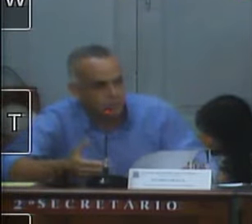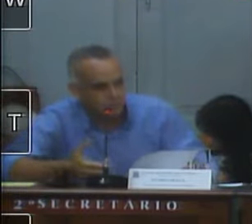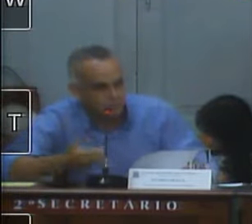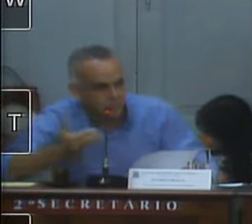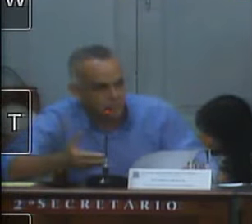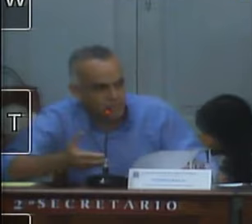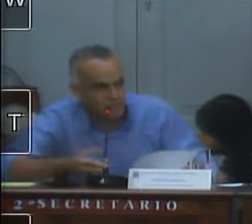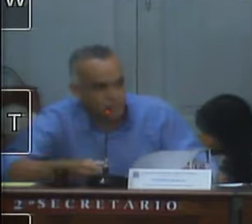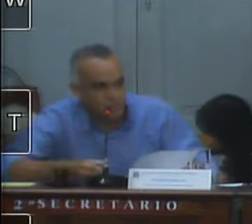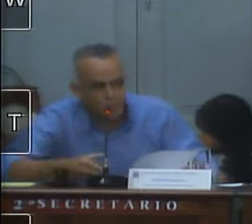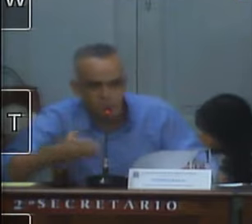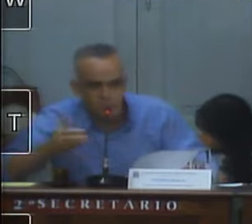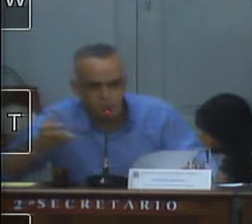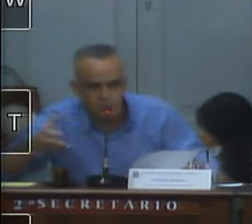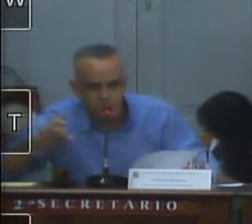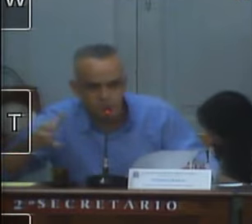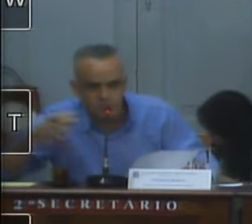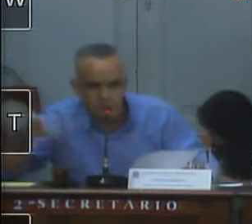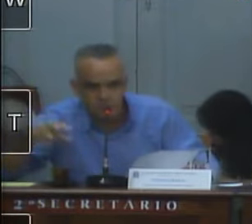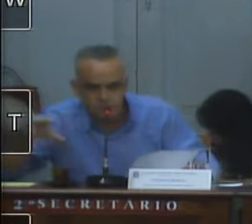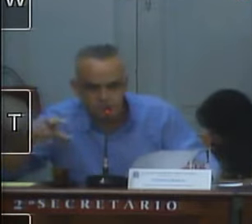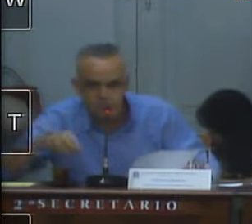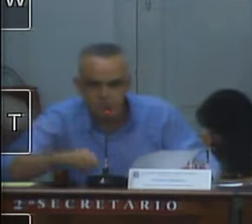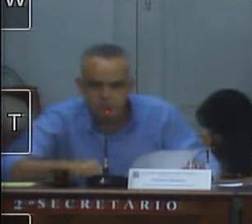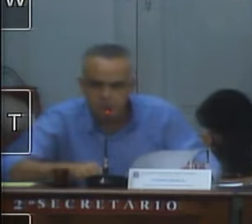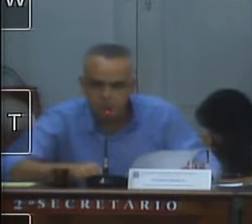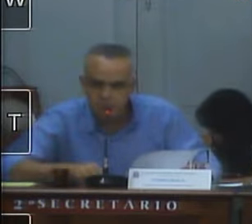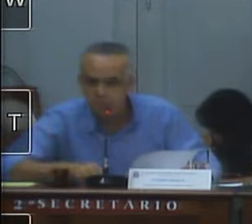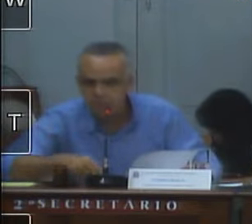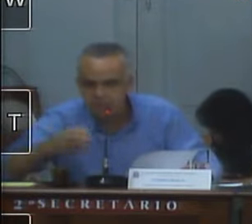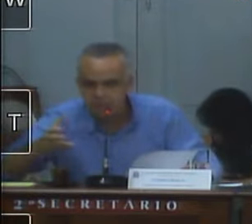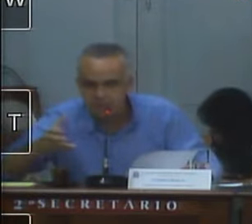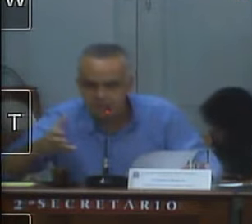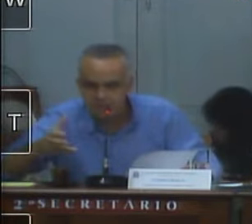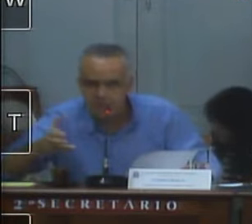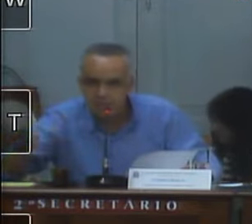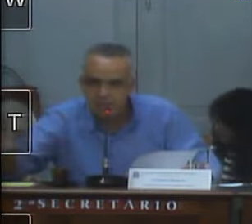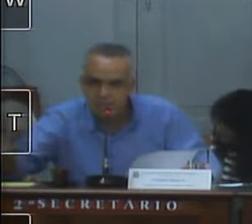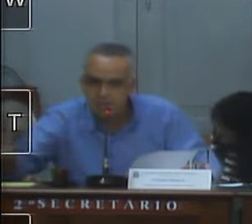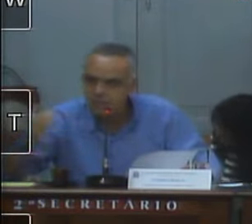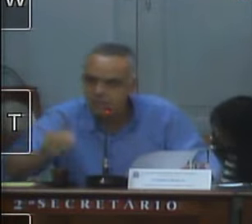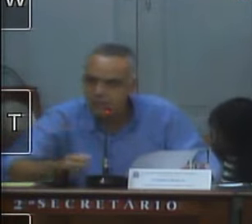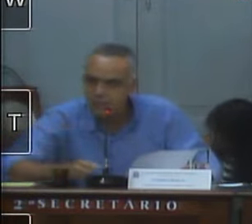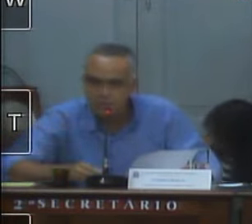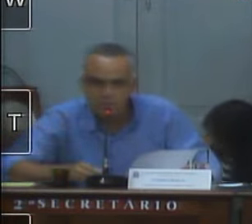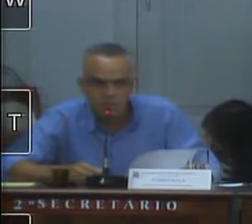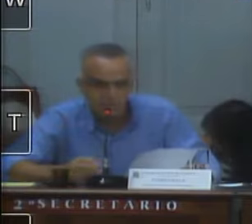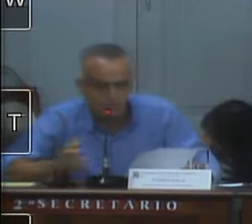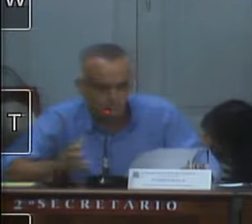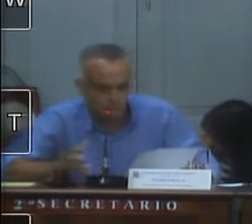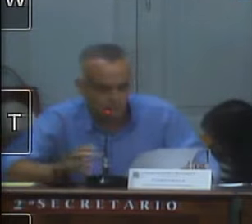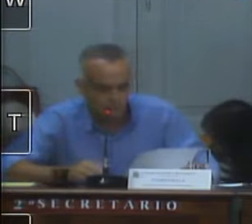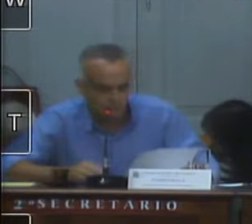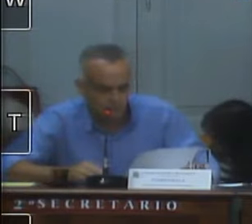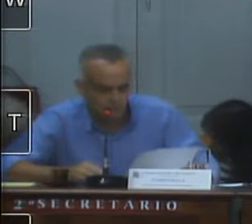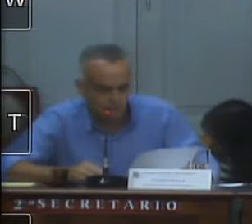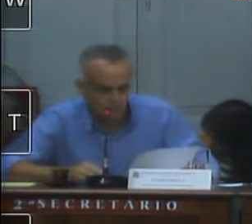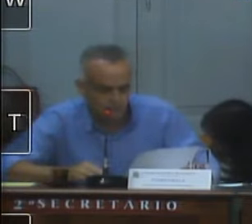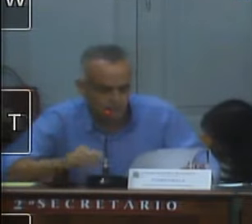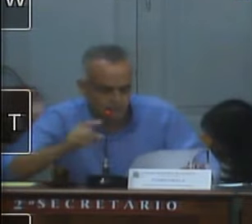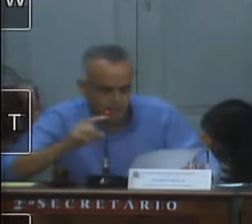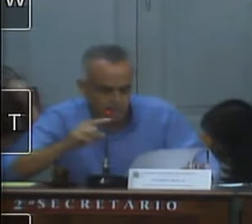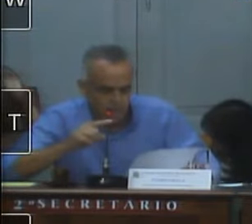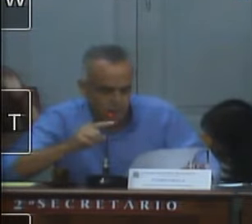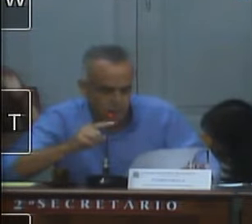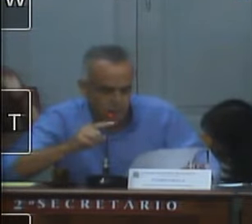pegar as pessoas fazer o primeiro procedimento na Santa Casa e se precisar traz para a Valência então foi um